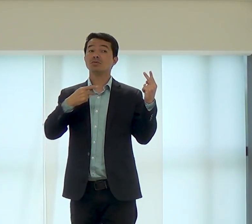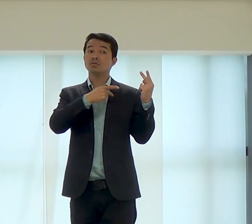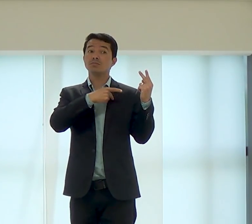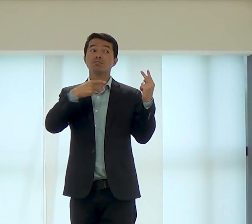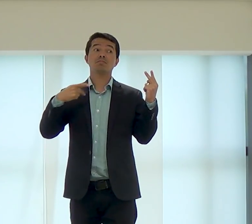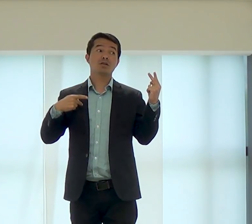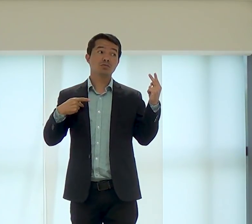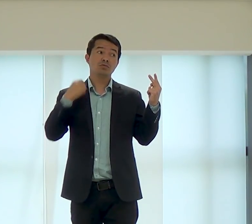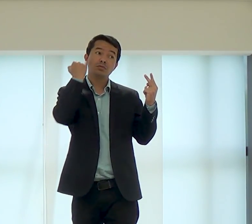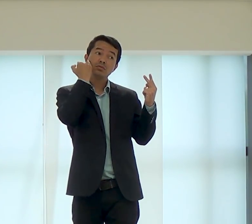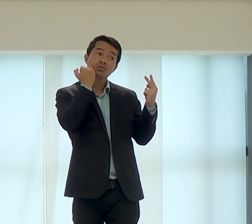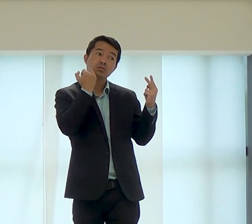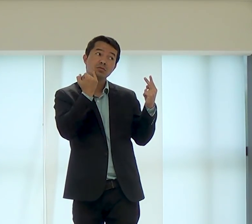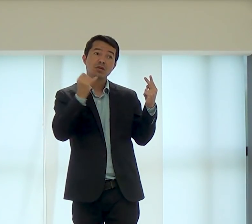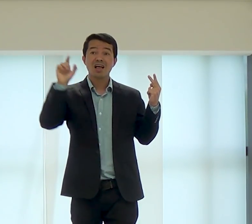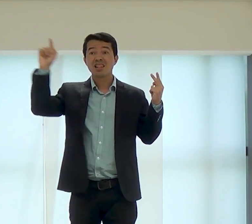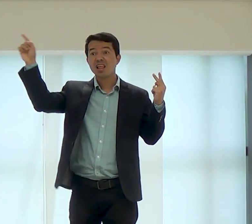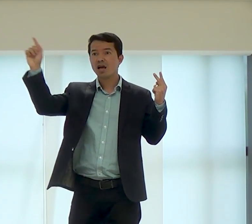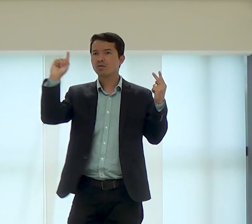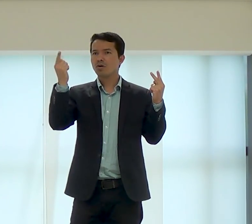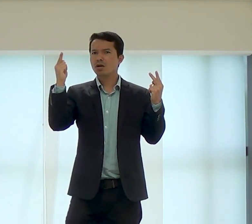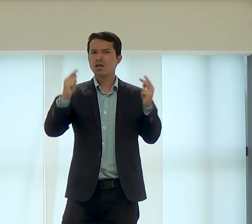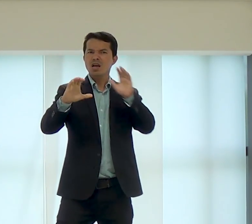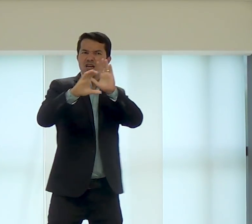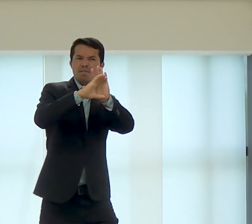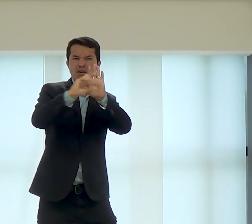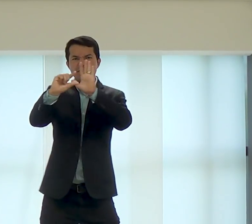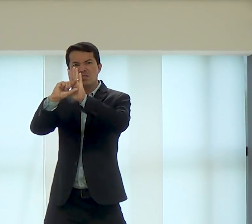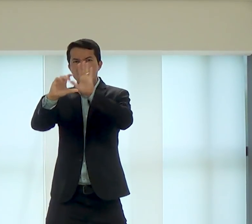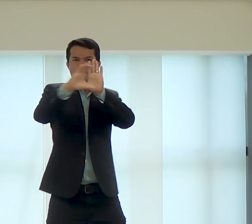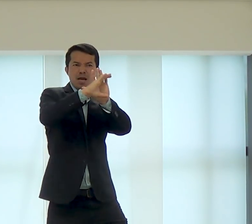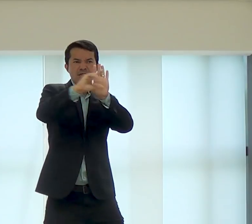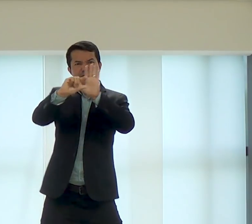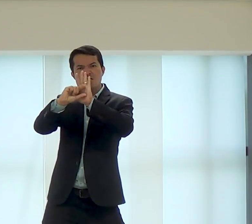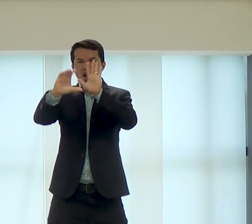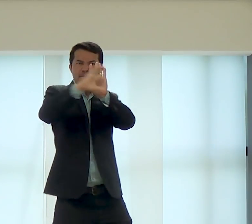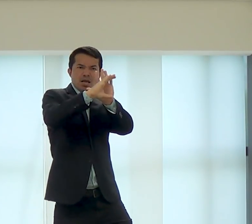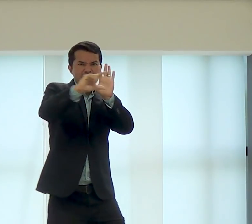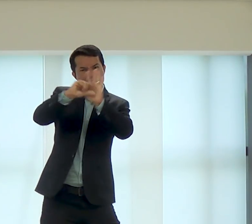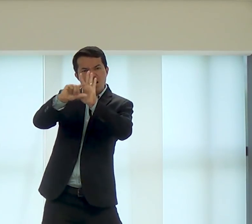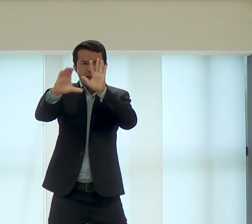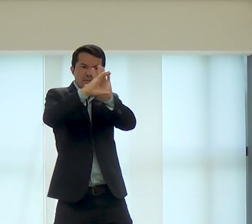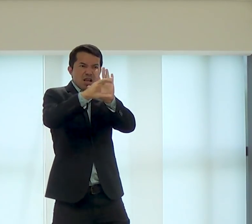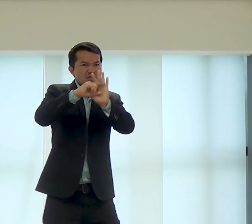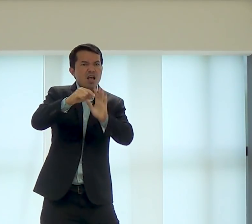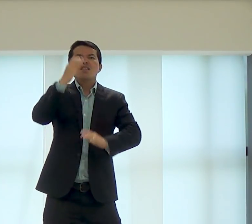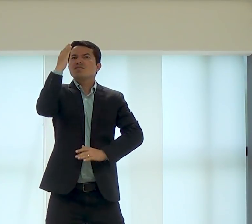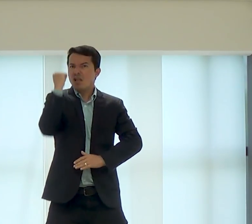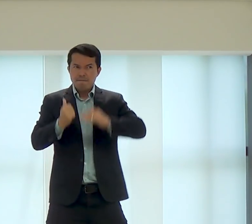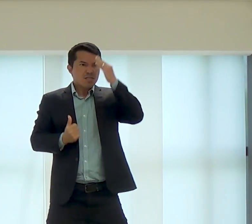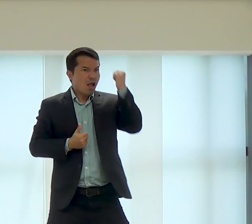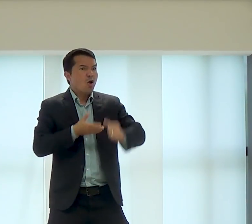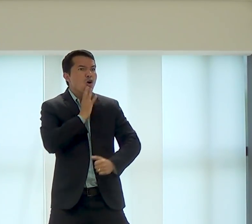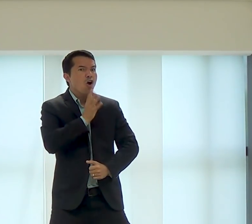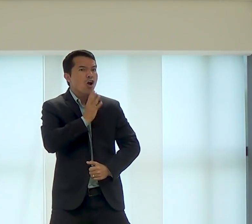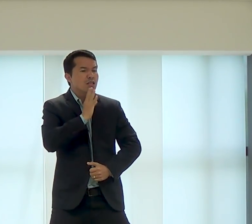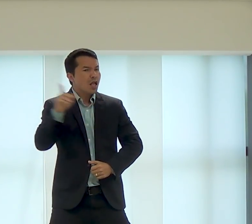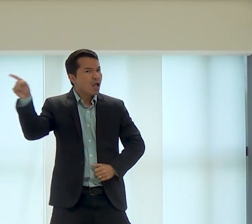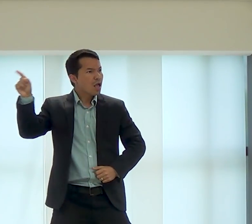pastor, lá de Goiás, ele sabe, capítulo, versículo, ele conhece